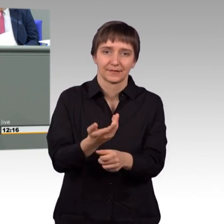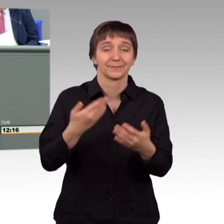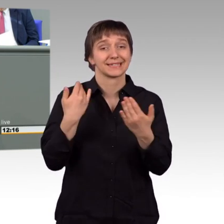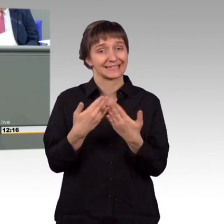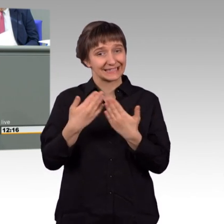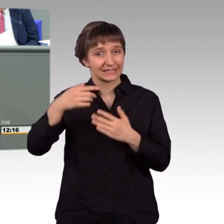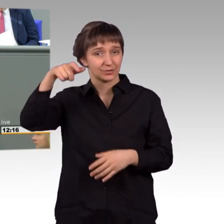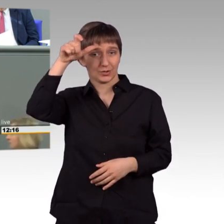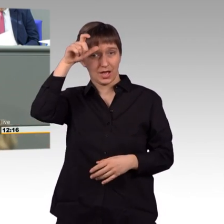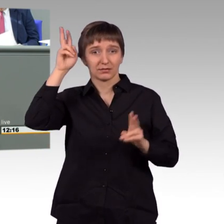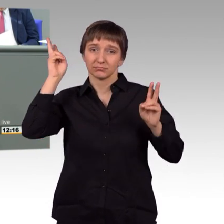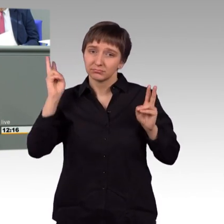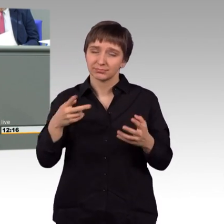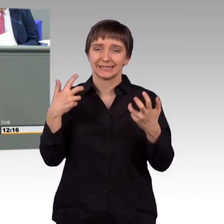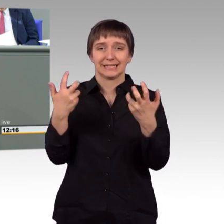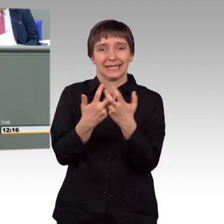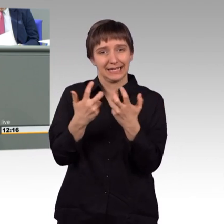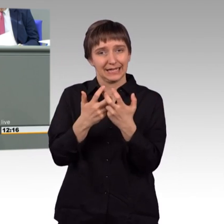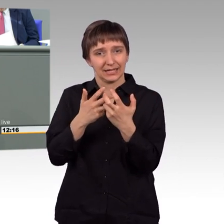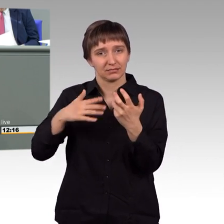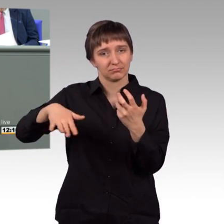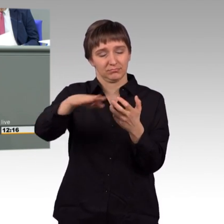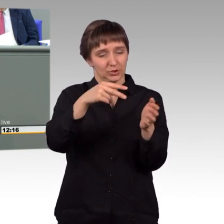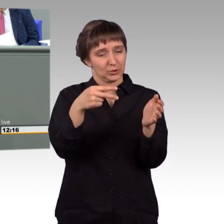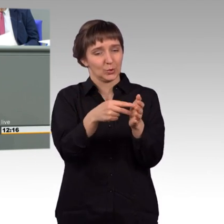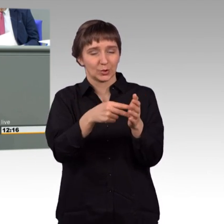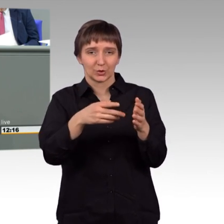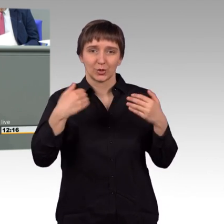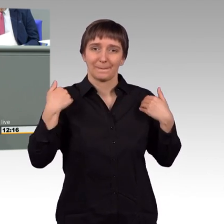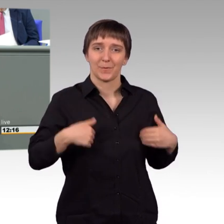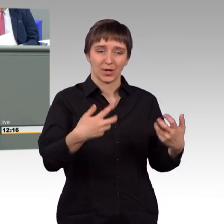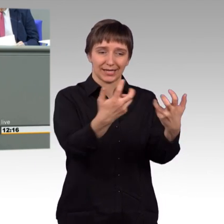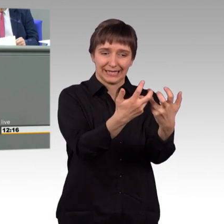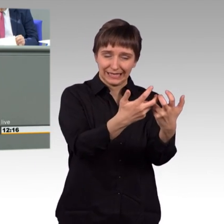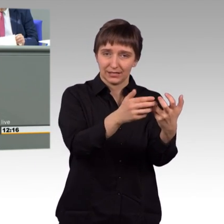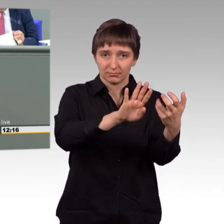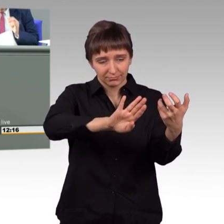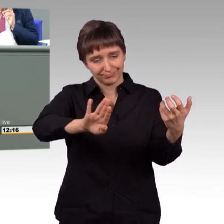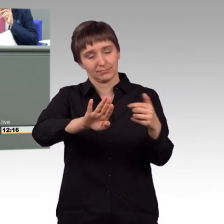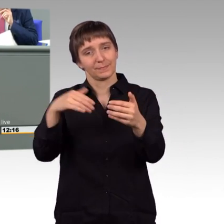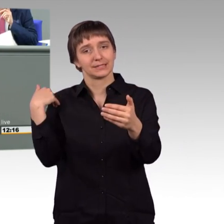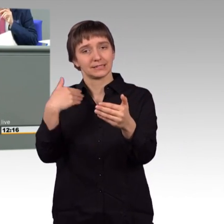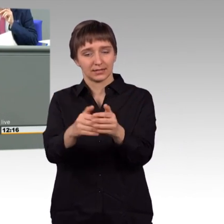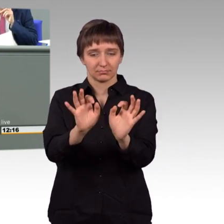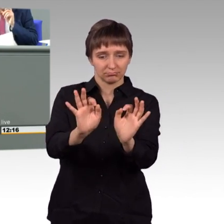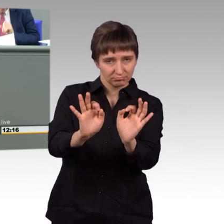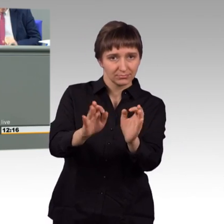Krieg in ein Gebiet, das weitgehend vom syrischen Bürgerkrieg bisher verschont war und in das sich viele Flüchtlinge gerettet hatten.